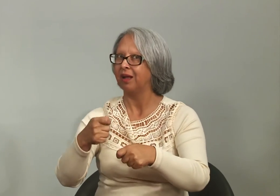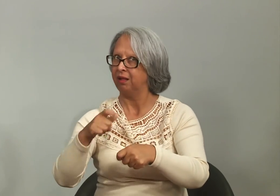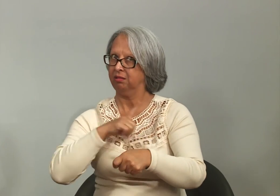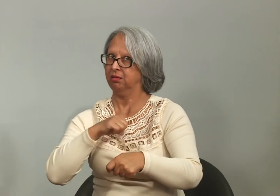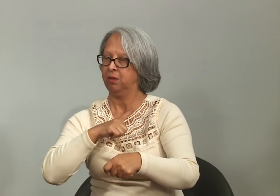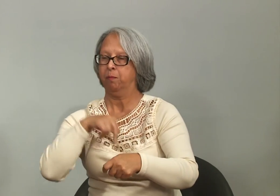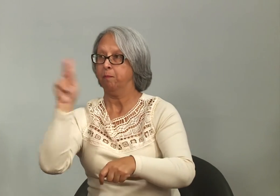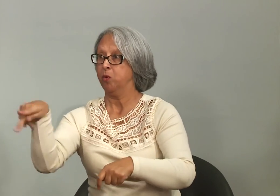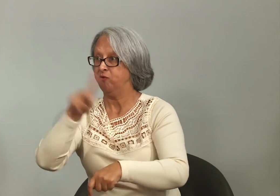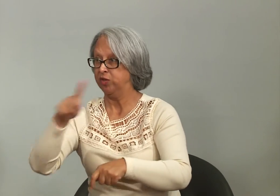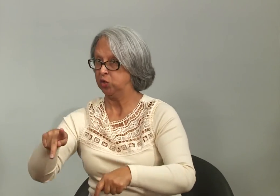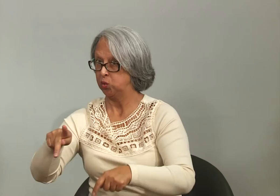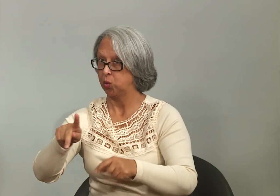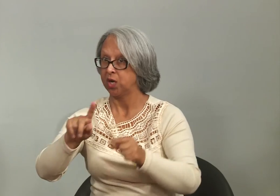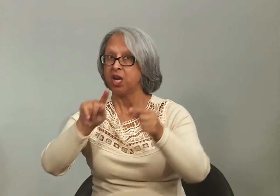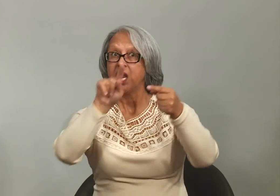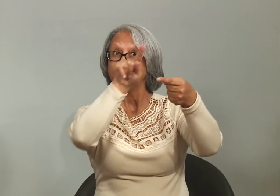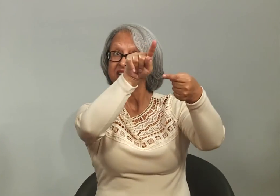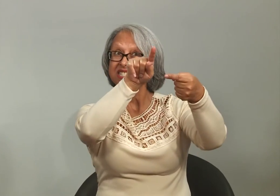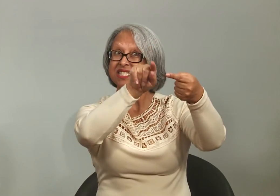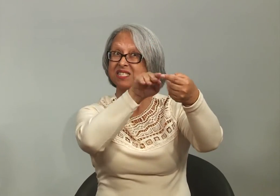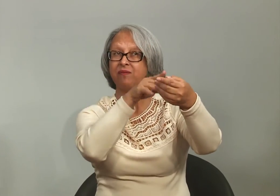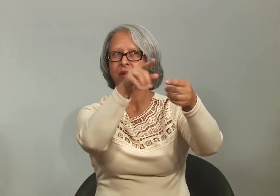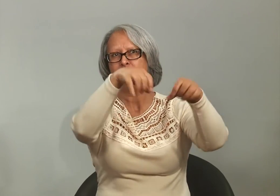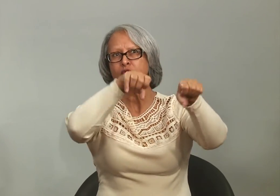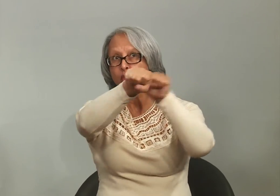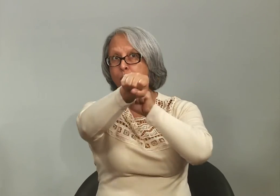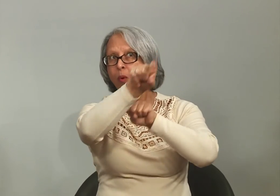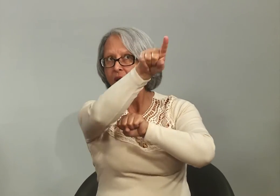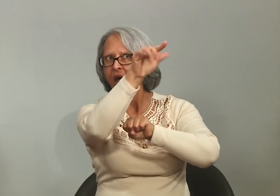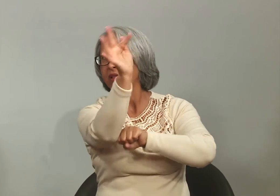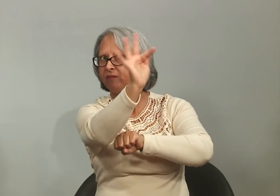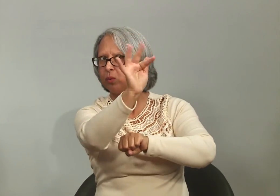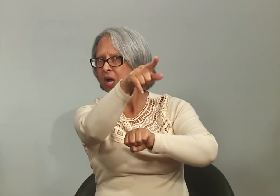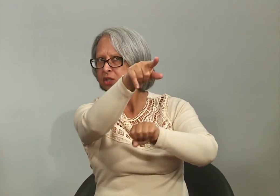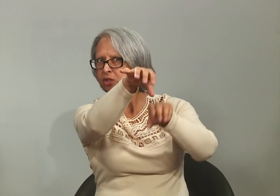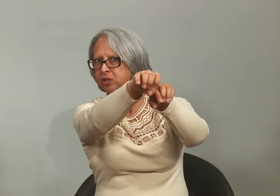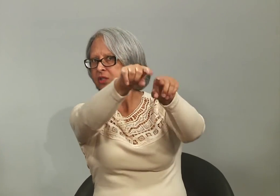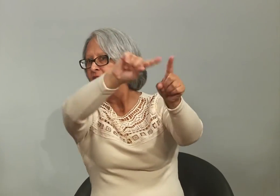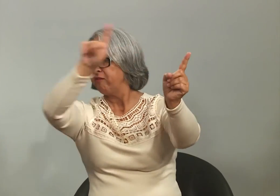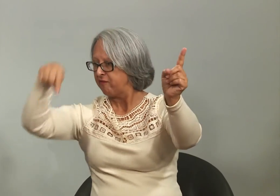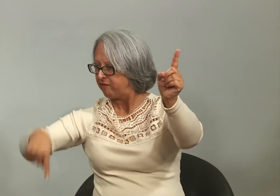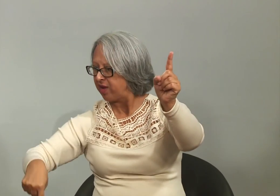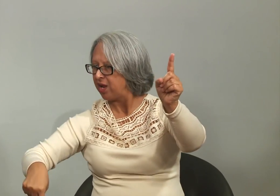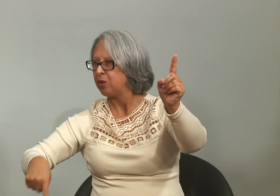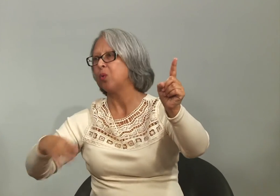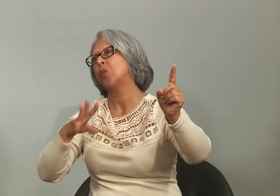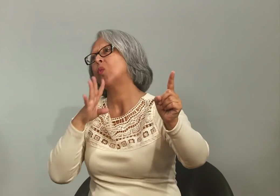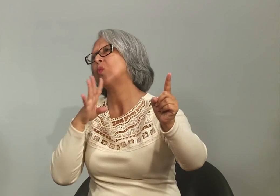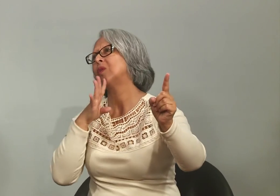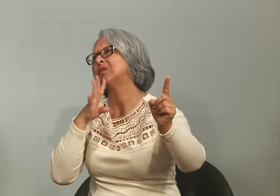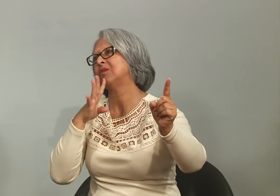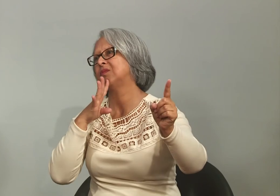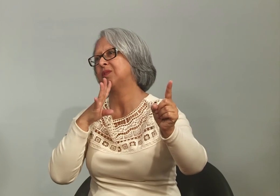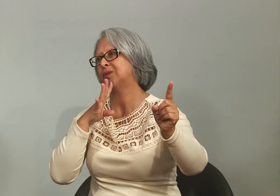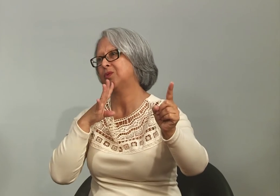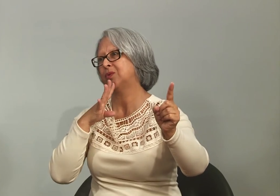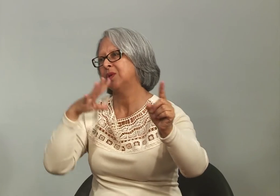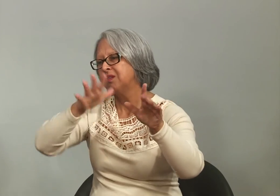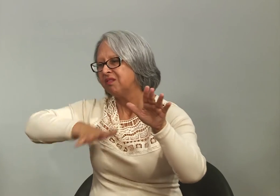a escola precisa ter um professor, e esse professor que se formou na Universidade Federal, que conhece essa